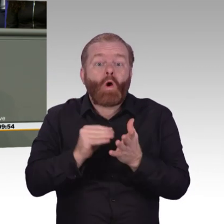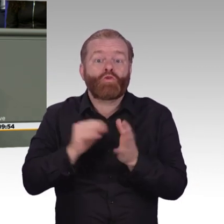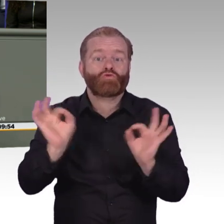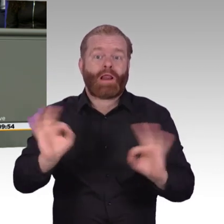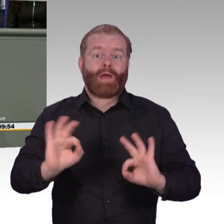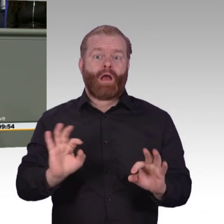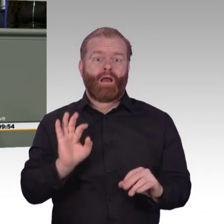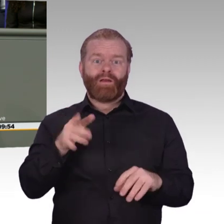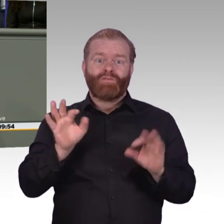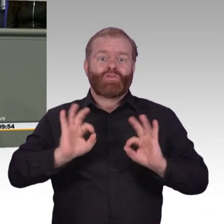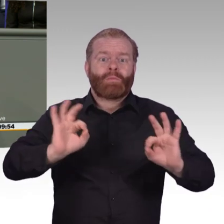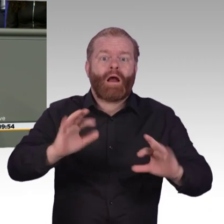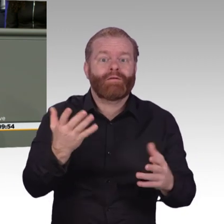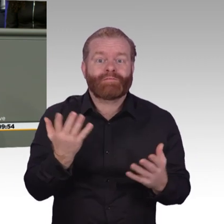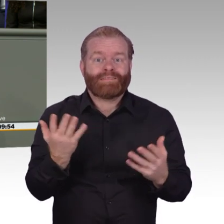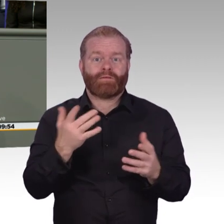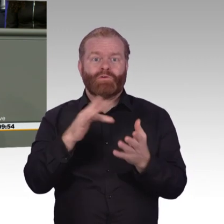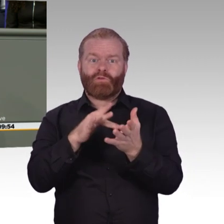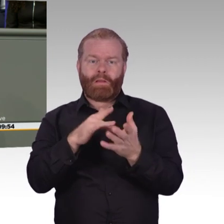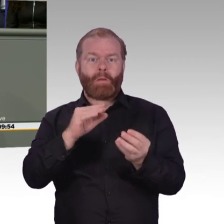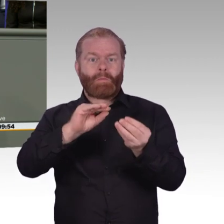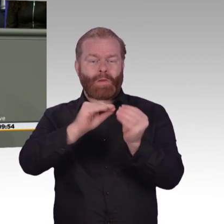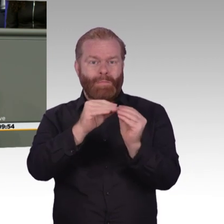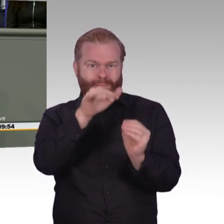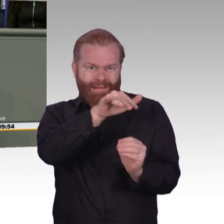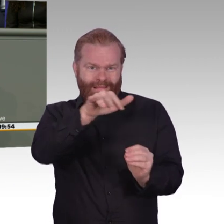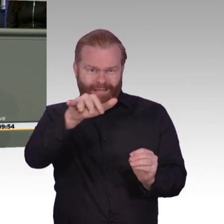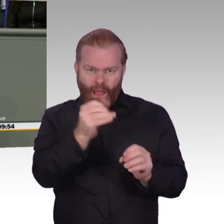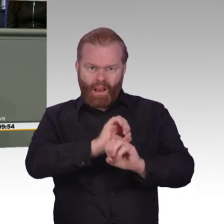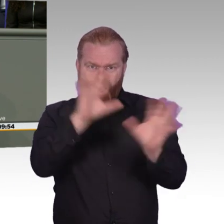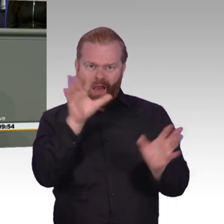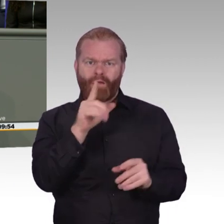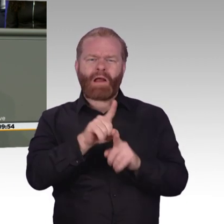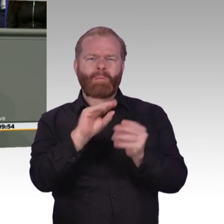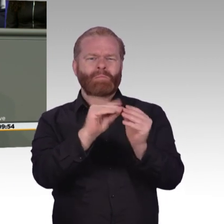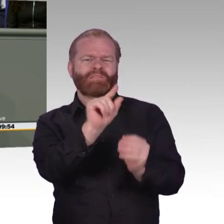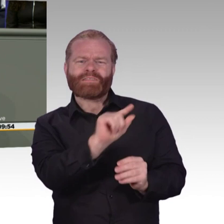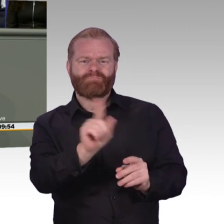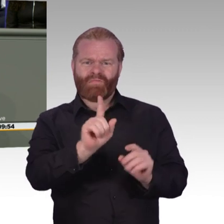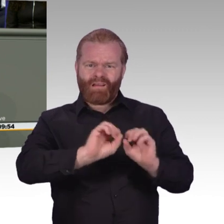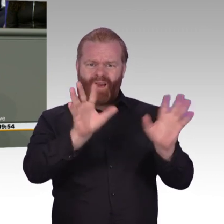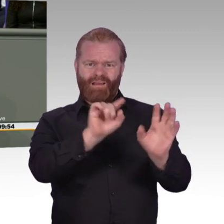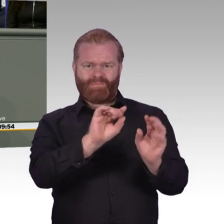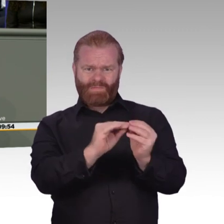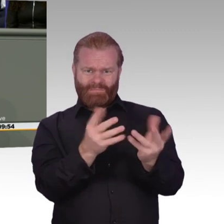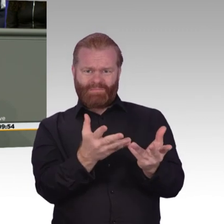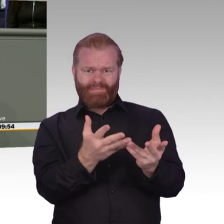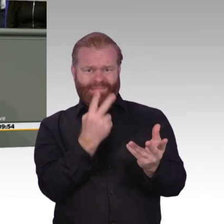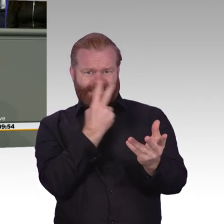das Tagesordnungspunkt heute, nämlich die Umsetzung. Und das ist das Tragische an dieser Situation, dass Sie die Probleme erkennen,